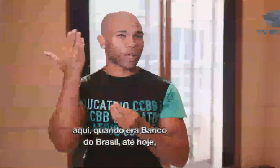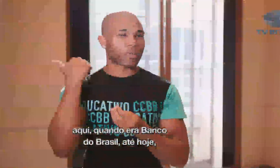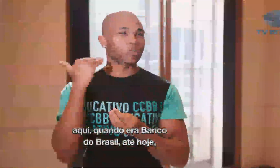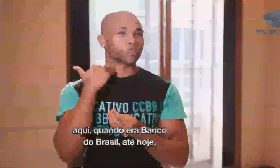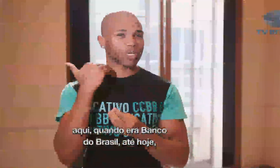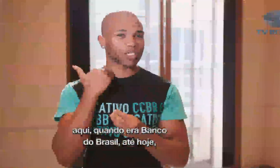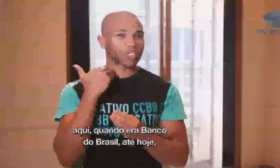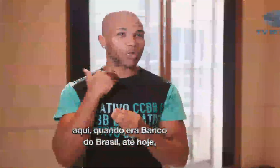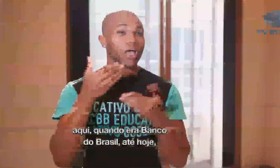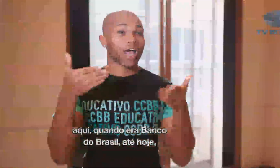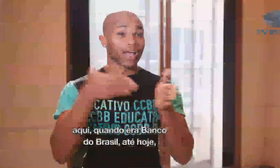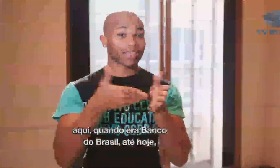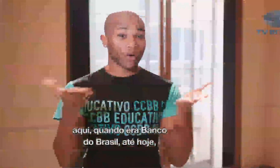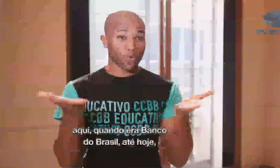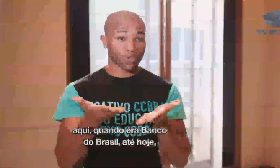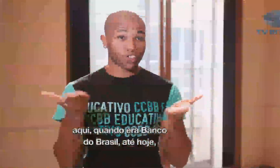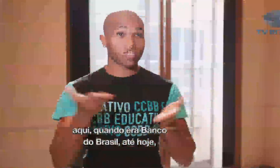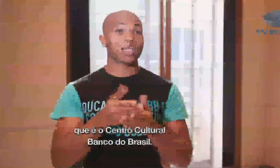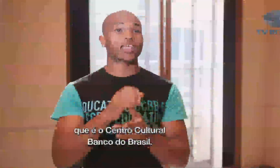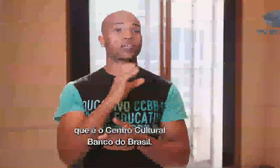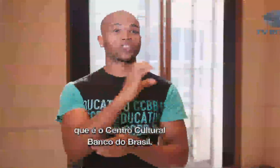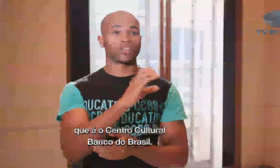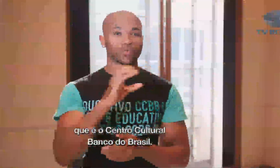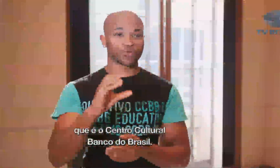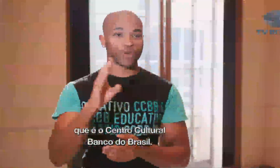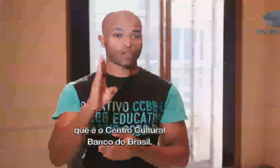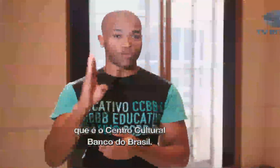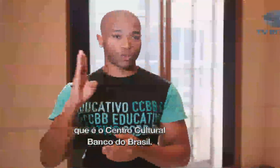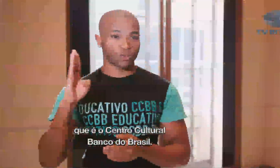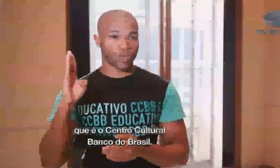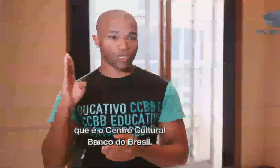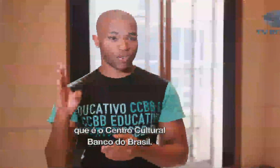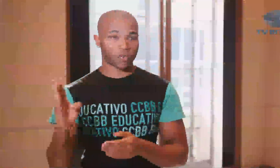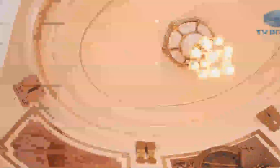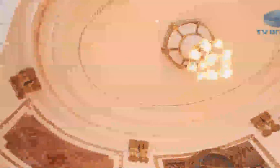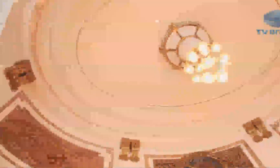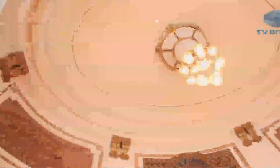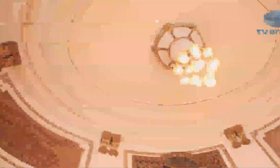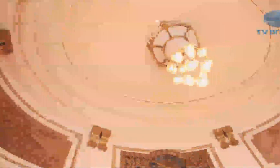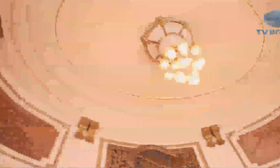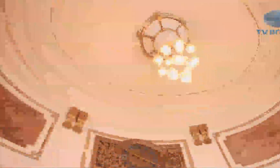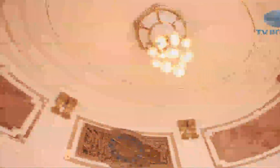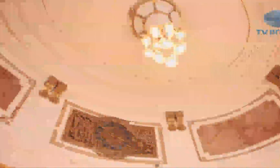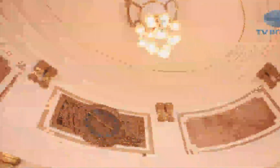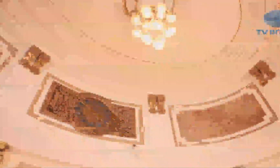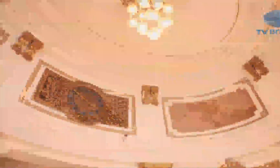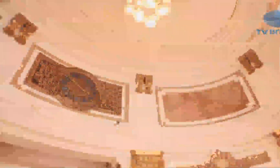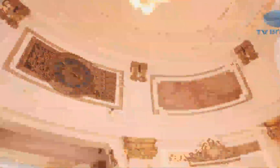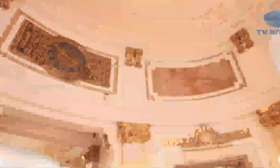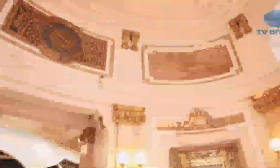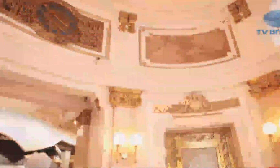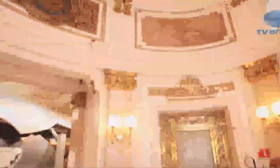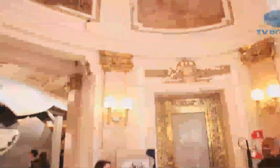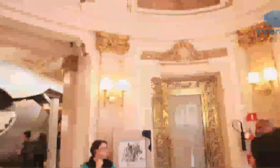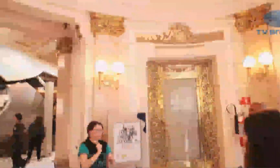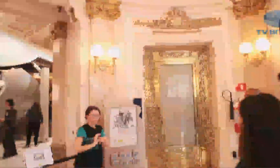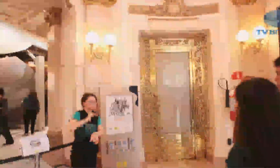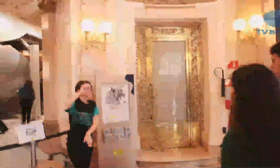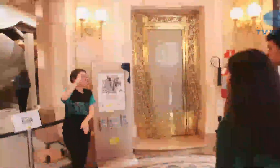Banco do Brasil, até hoje, que é o Centro Cultural do Banco do Brasil. Na parte interna do prédio, com detalhes em dourado, uma mulher do